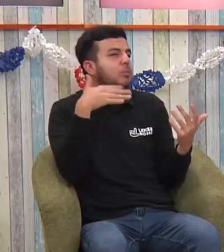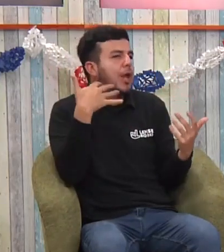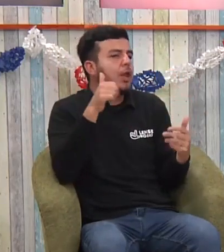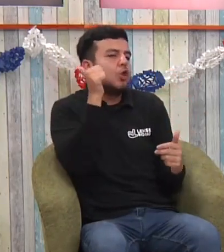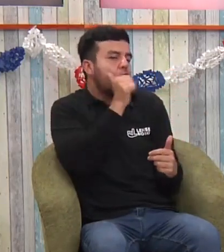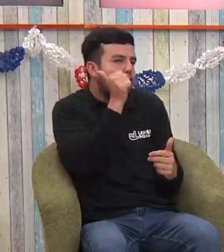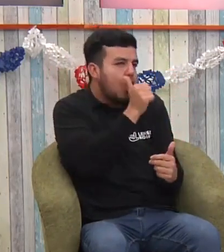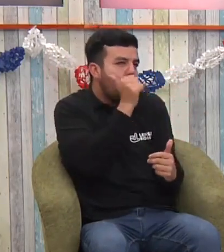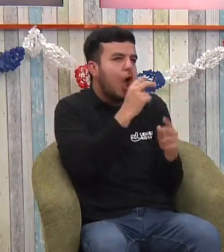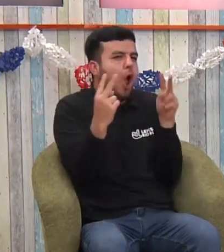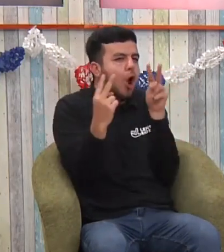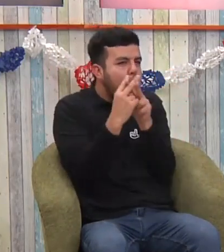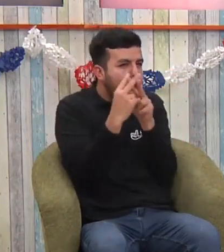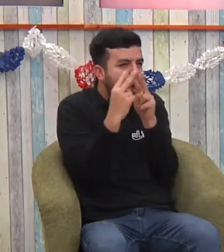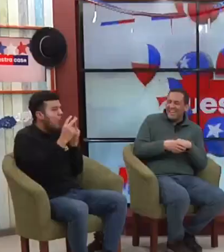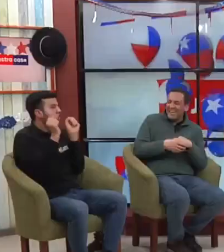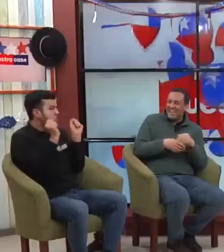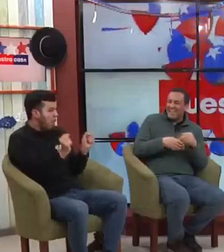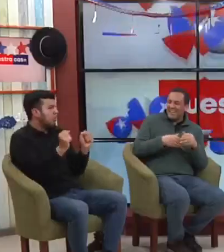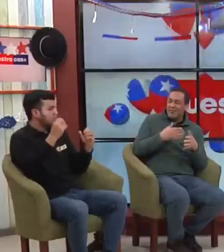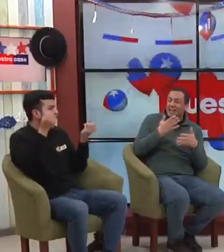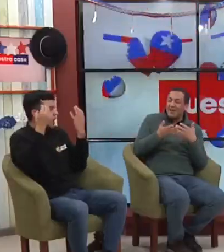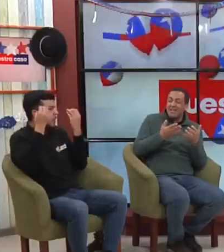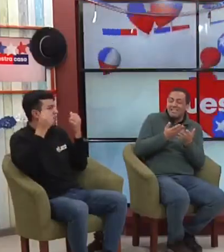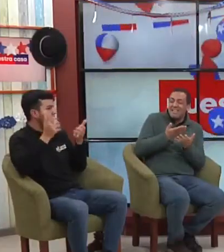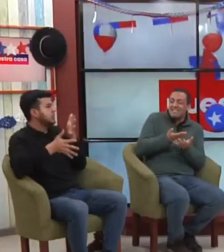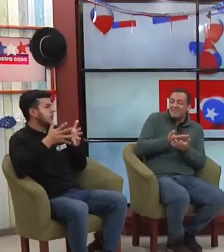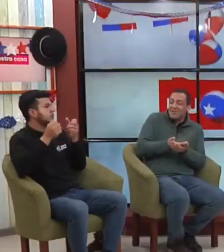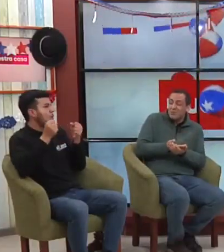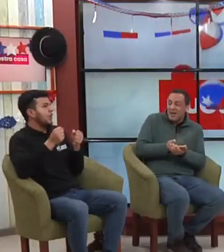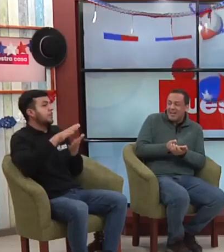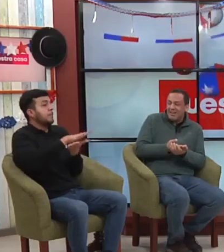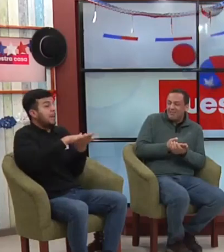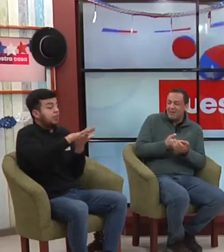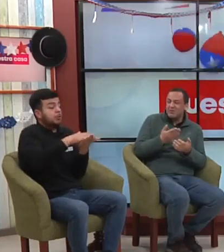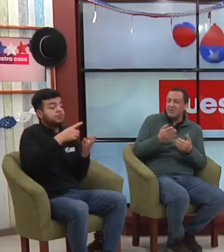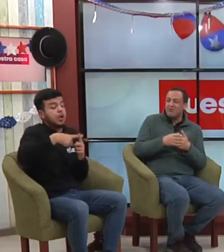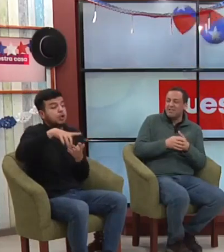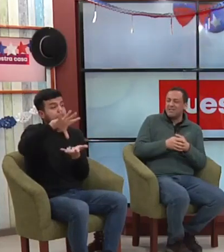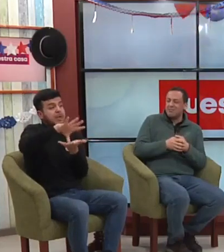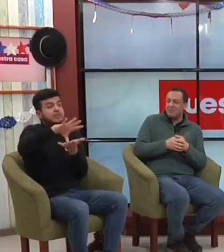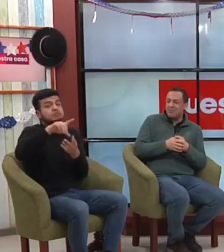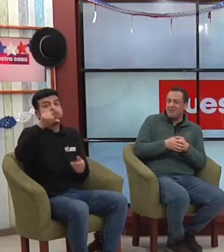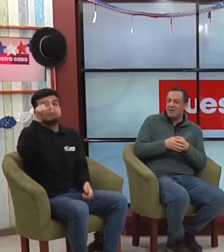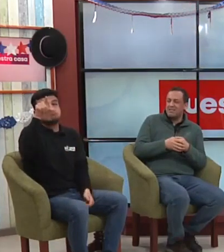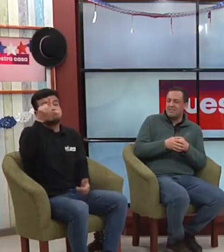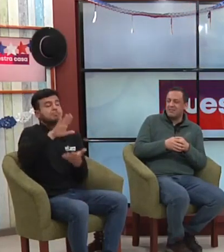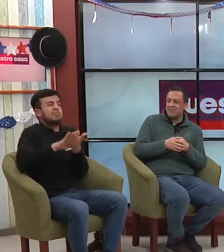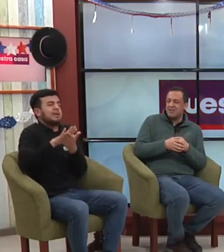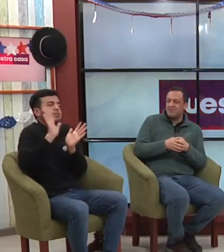pero finalmente como la lengua de señas es visual para nosotros es fácil hay países donde no sé